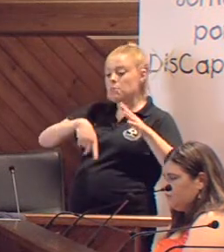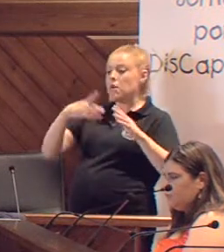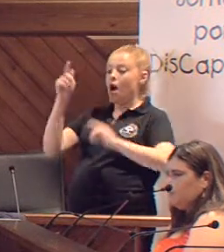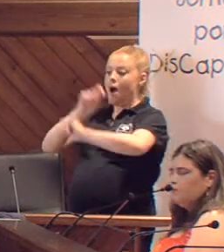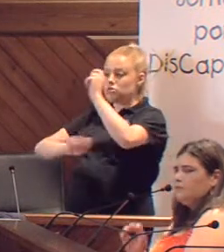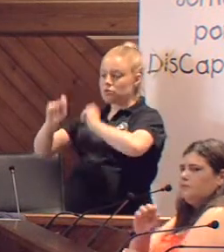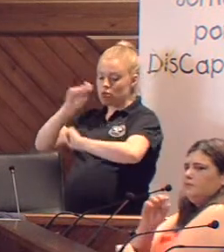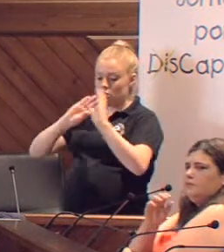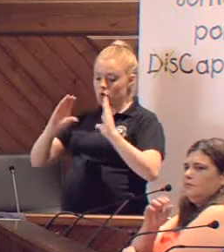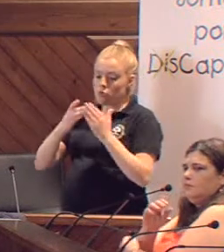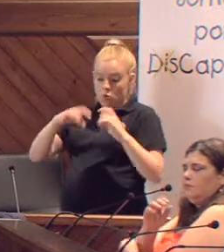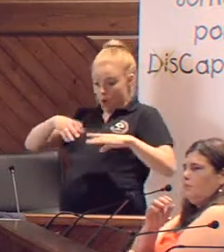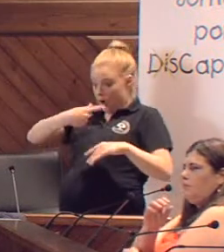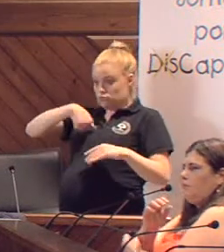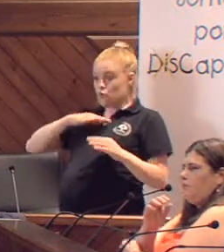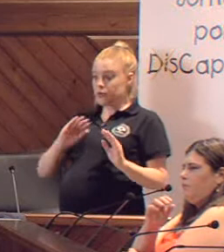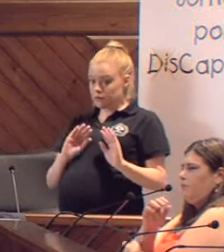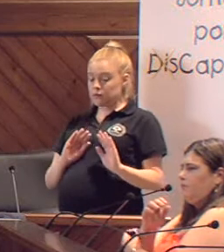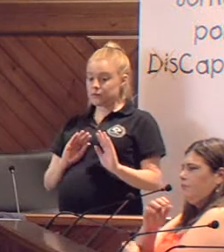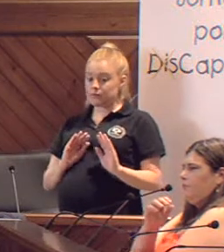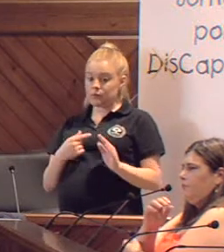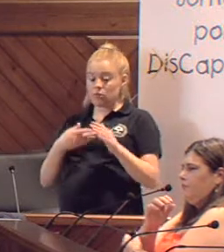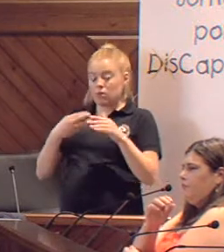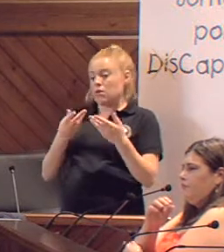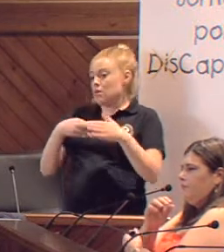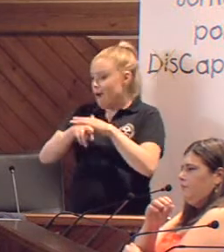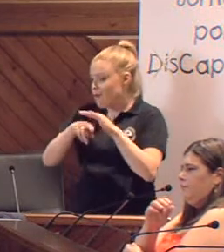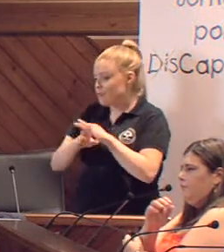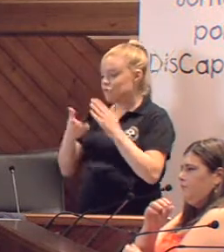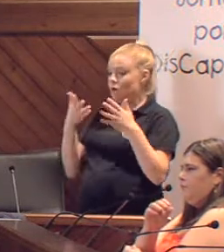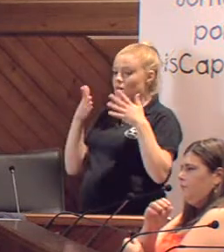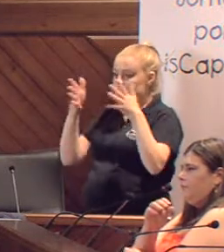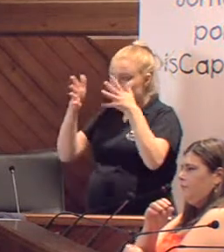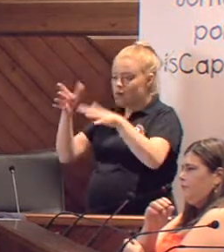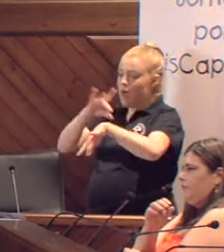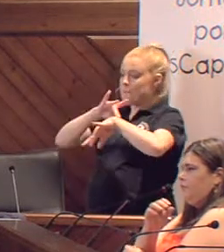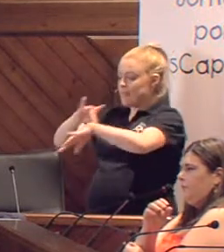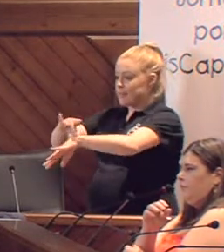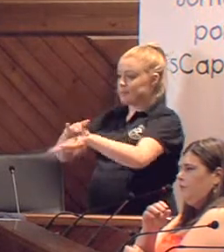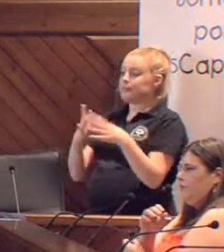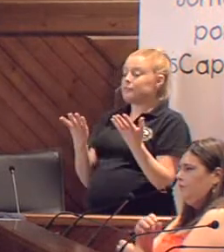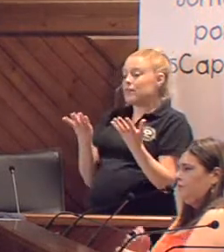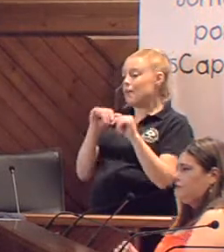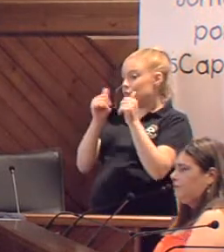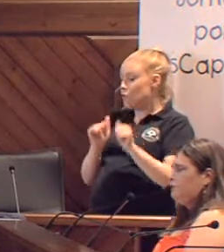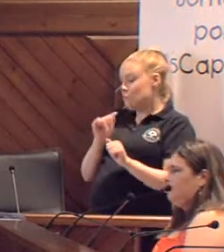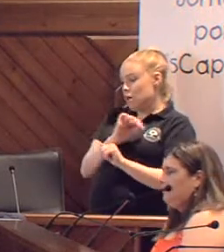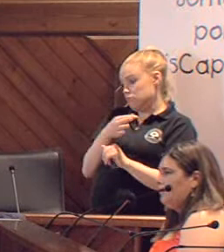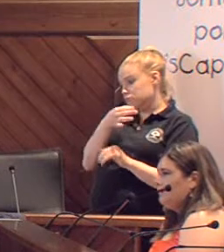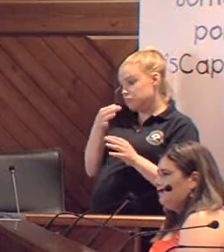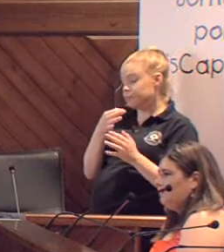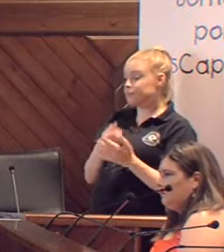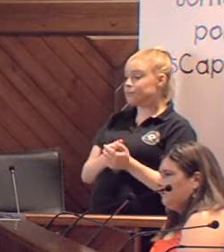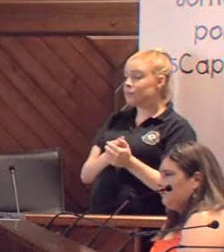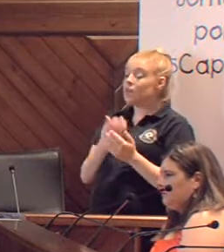y colectivos como la nuestra. Donde se pondrán todos los medios para asesorar y orientarla de manera más adecuada. A modo de